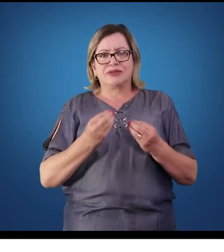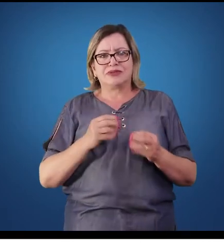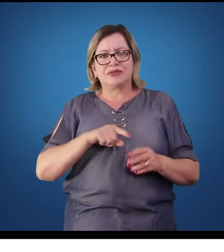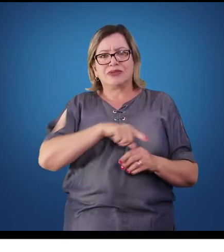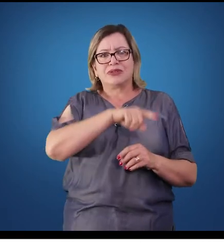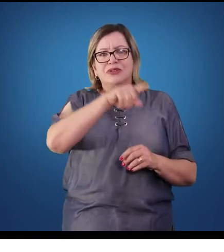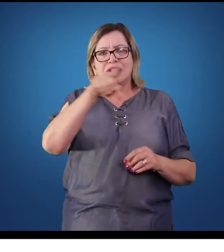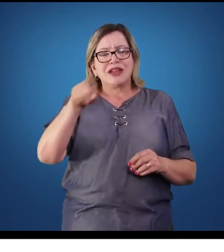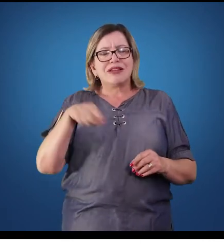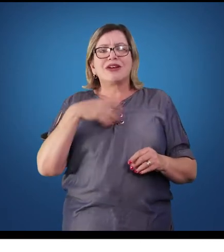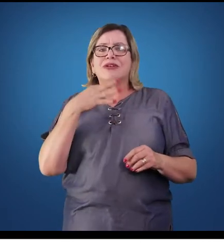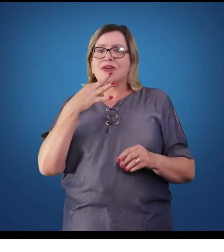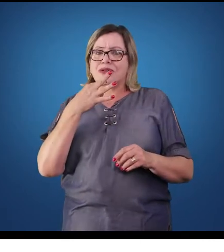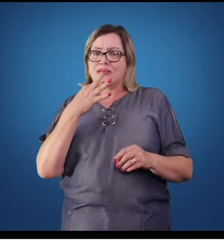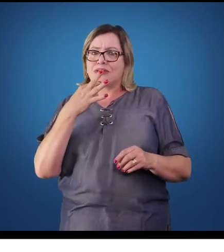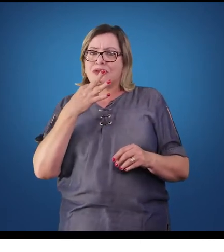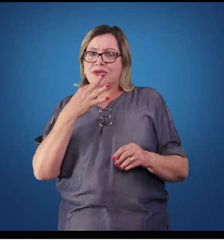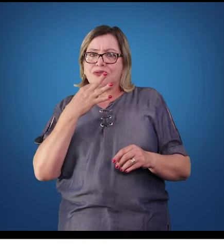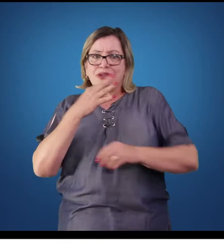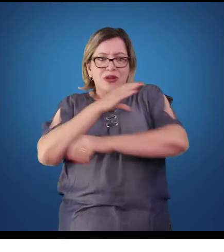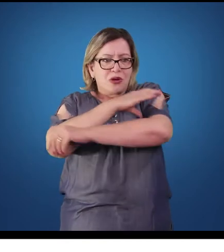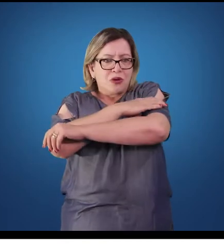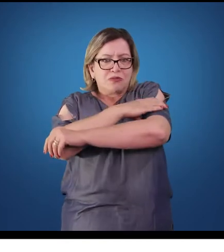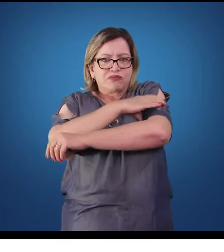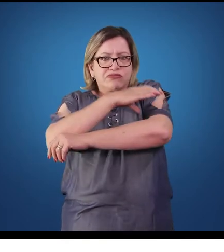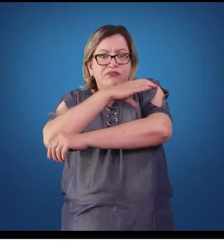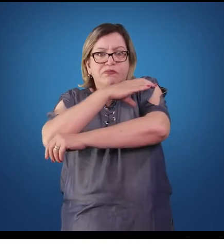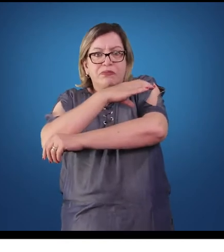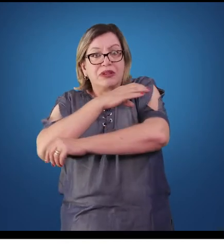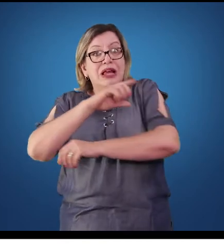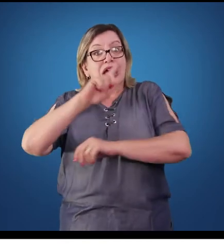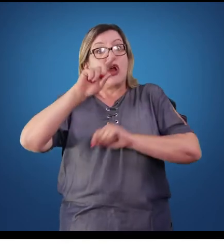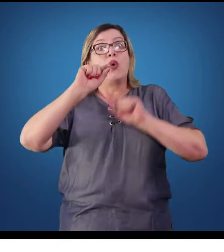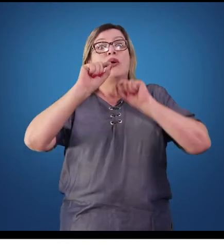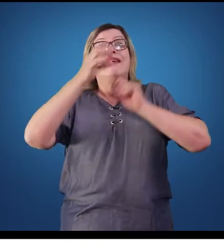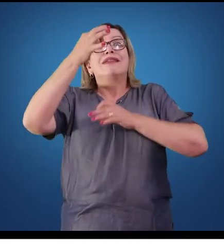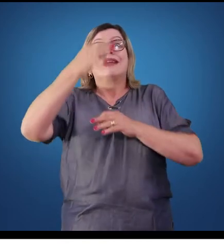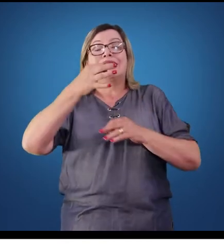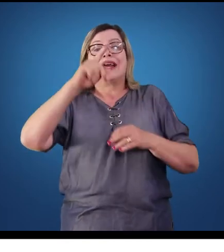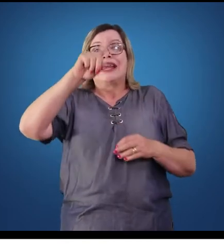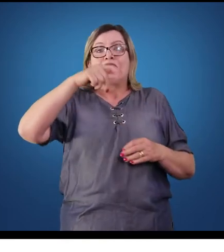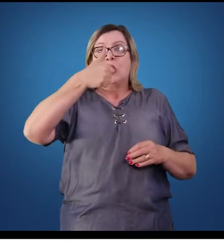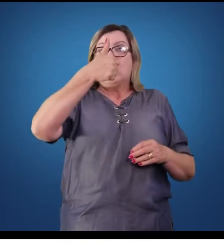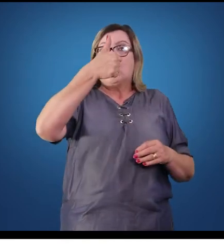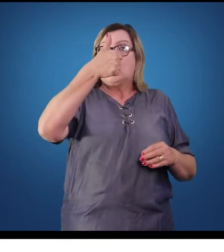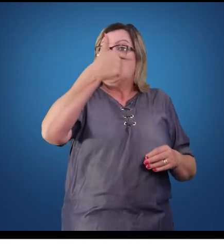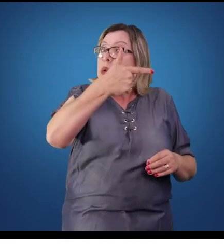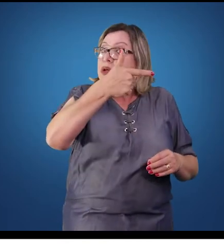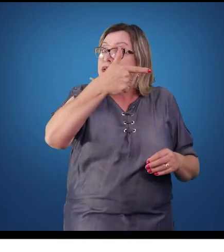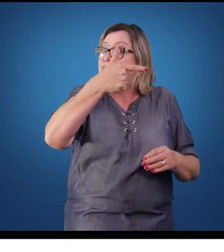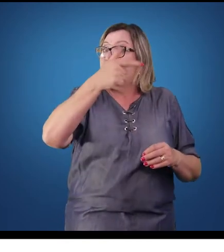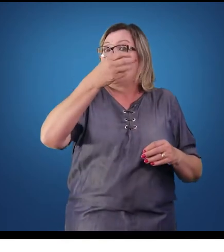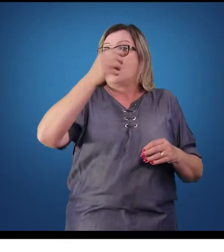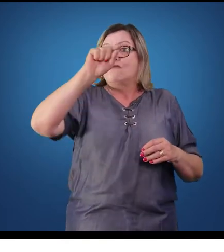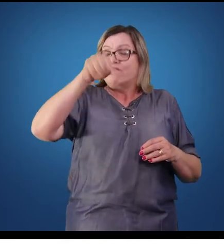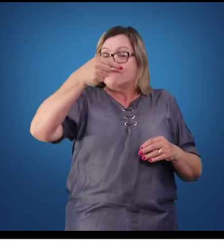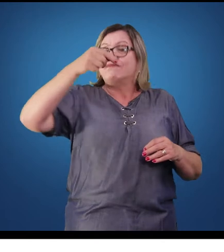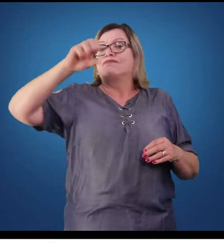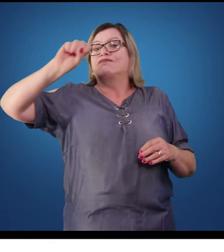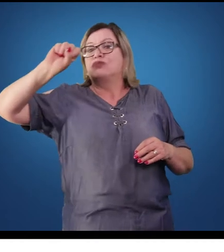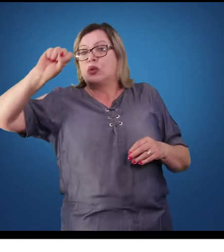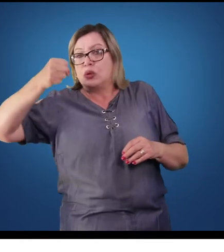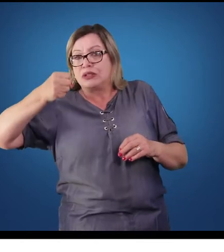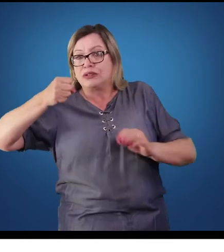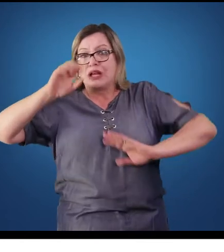conhecido por todos, ou vulgamente chamado, a pressão 12 por 8 é considerada uma pressão ideal. Essa pressão ideal, então, ela